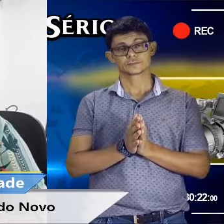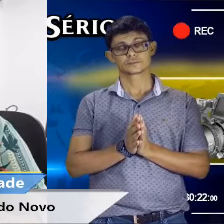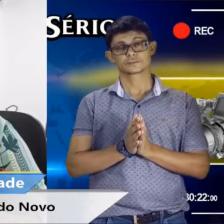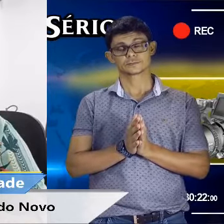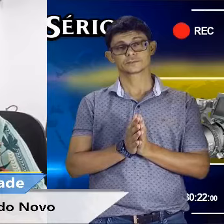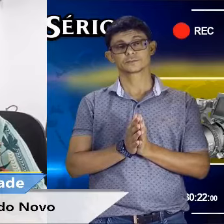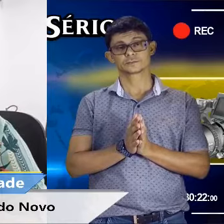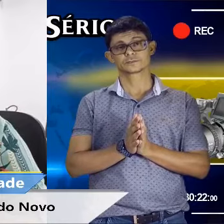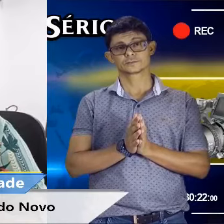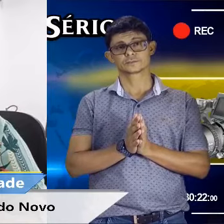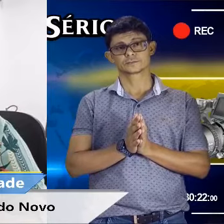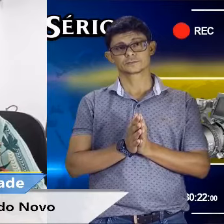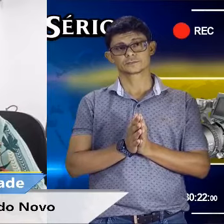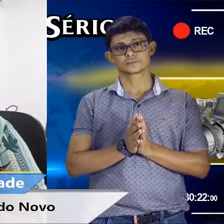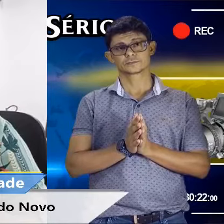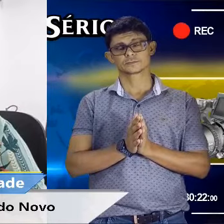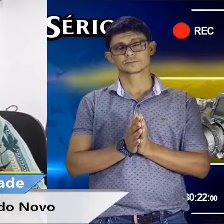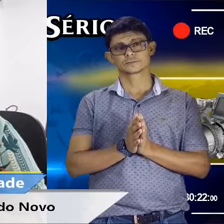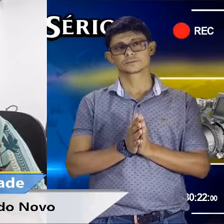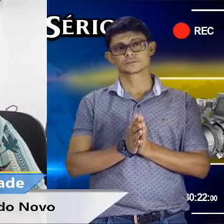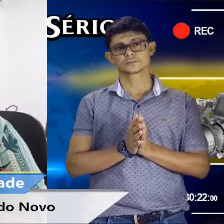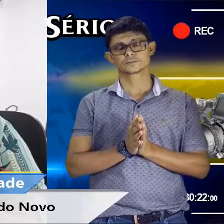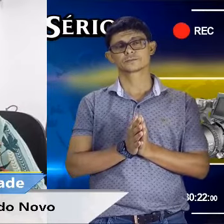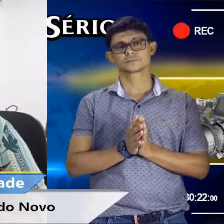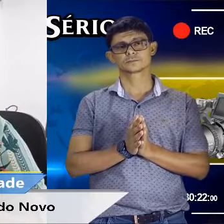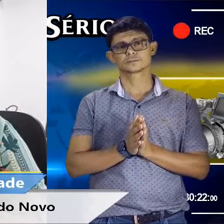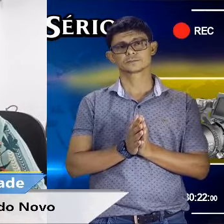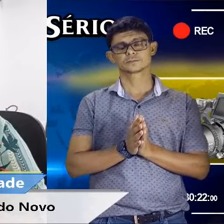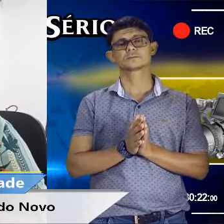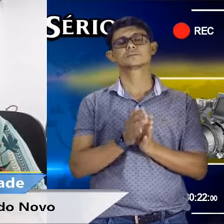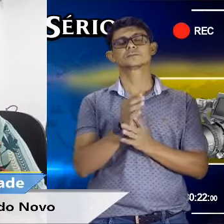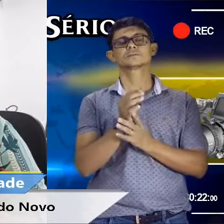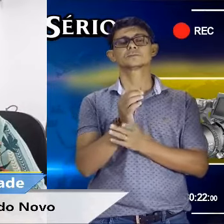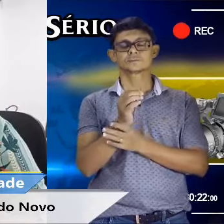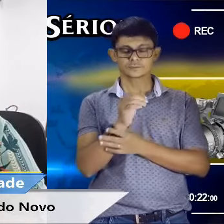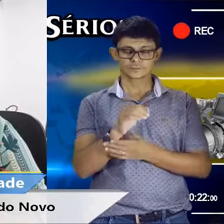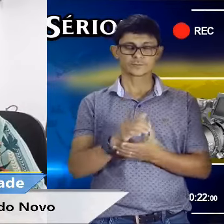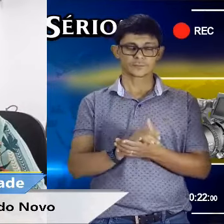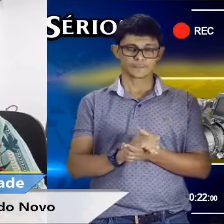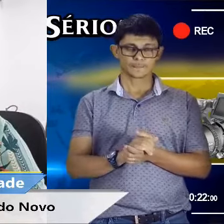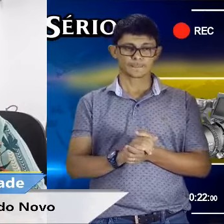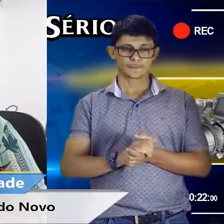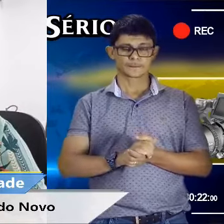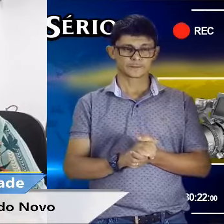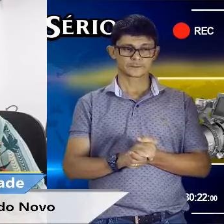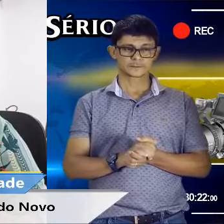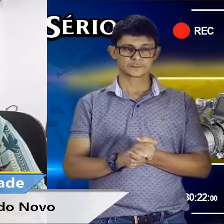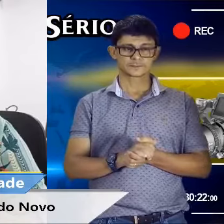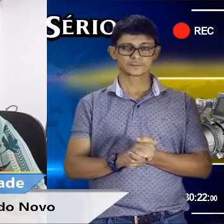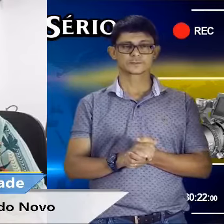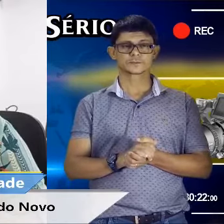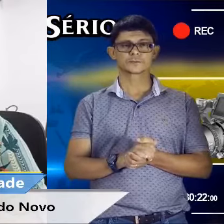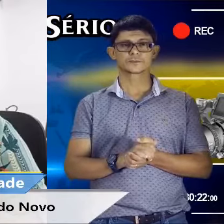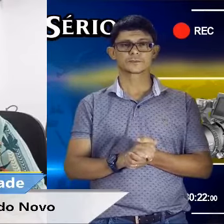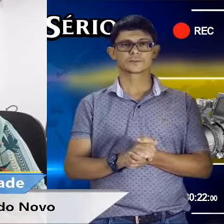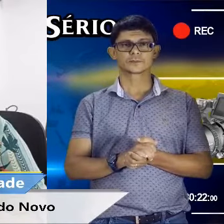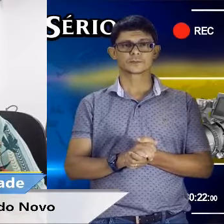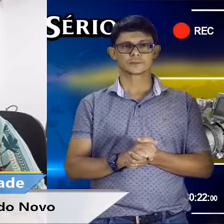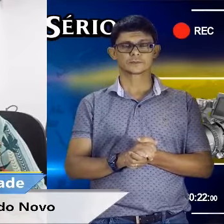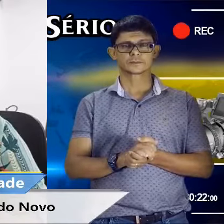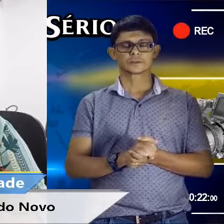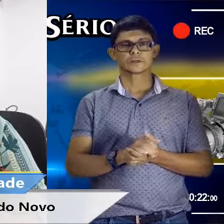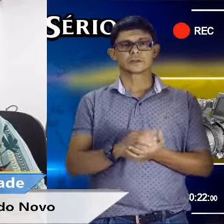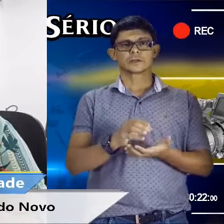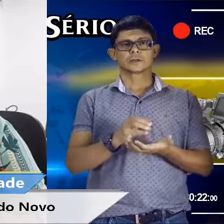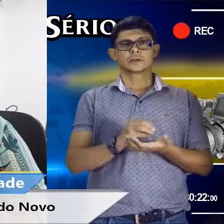Como que uma empresa dessa quer questionar a segurança de uma empresa como são os